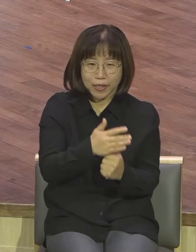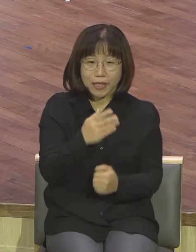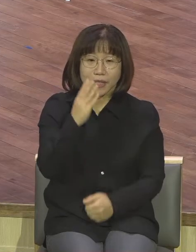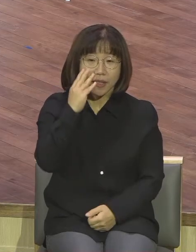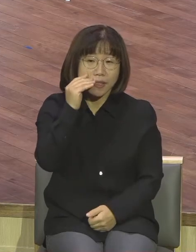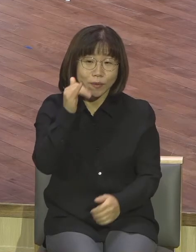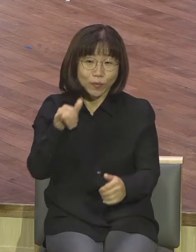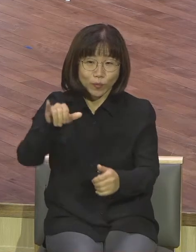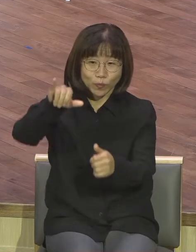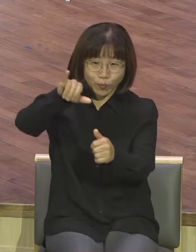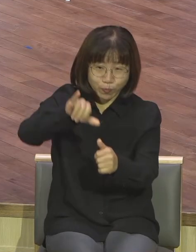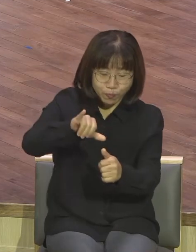하나님께서 엘리압 아니야